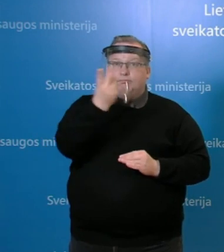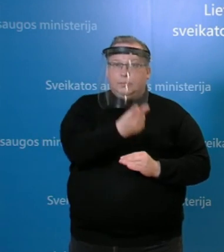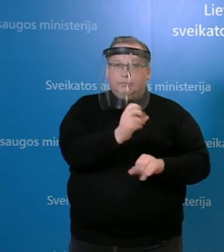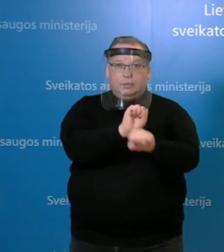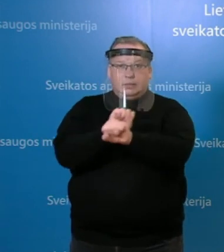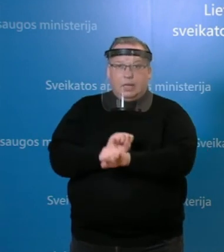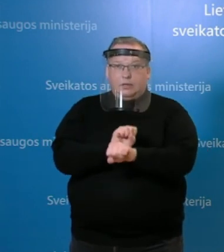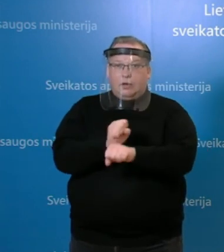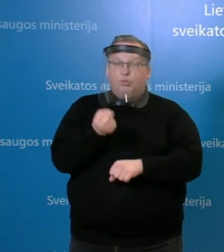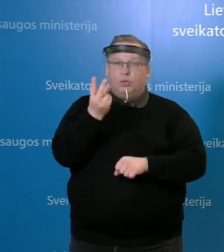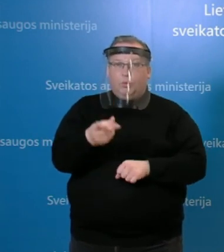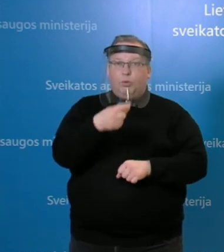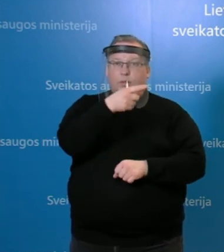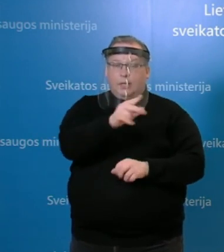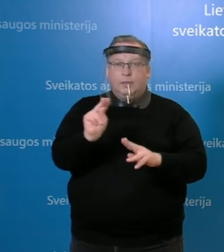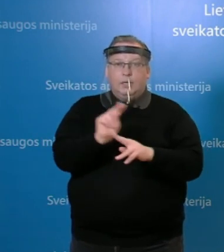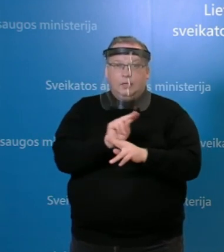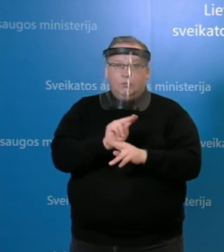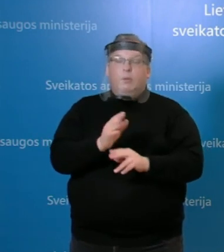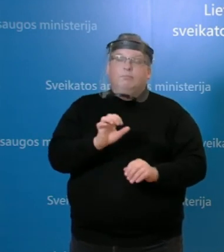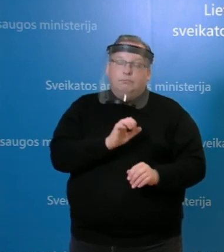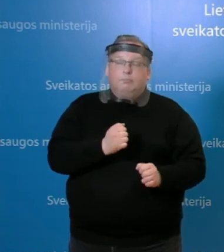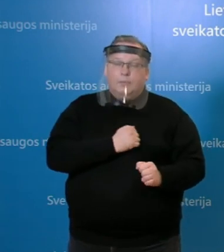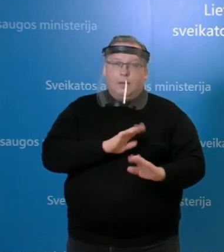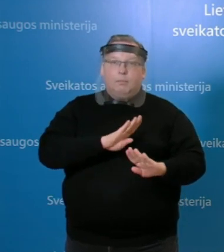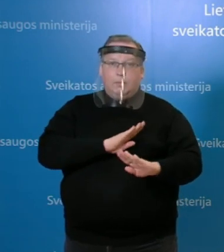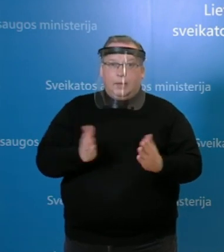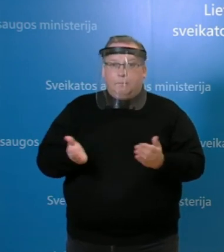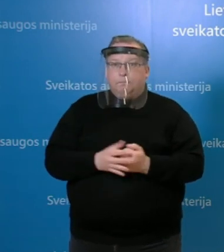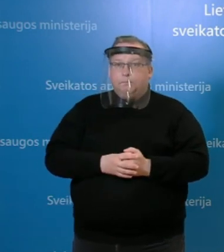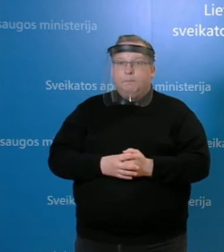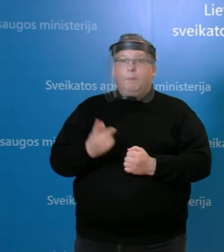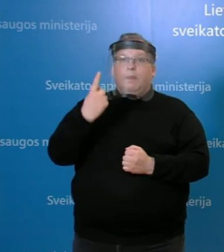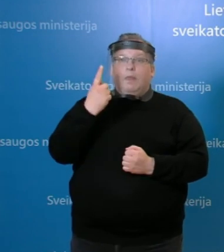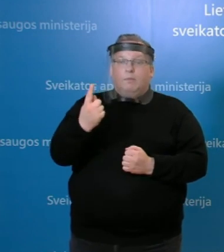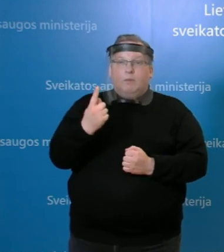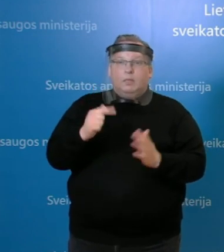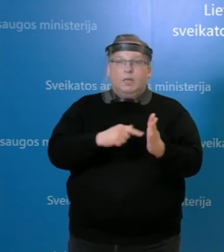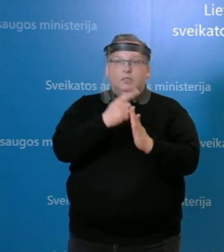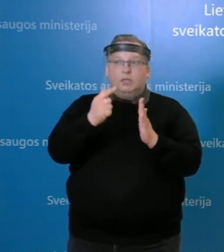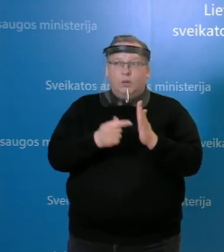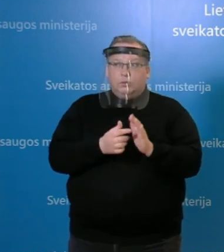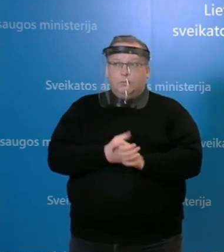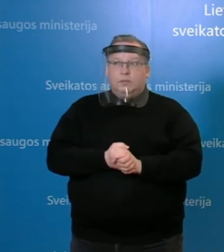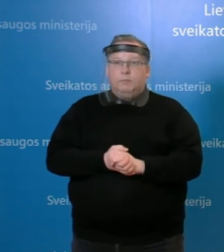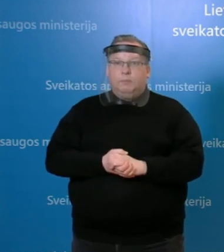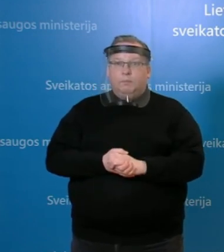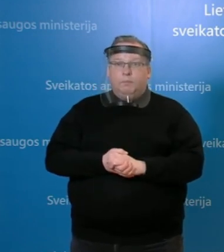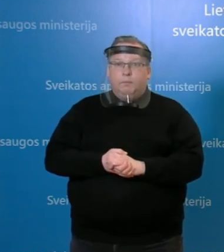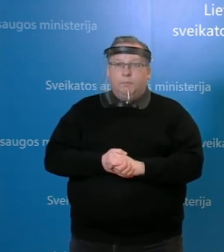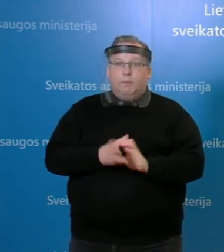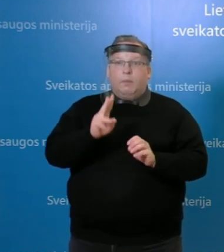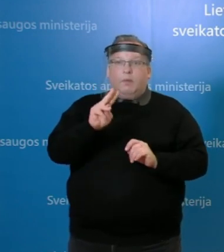Santaros klinikas ir ten ginomas, tai jie bet mirė. Dar vienas giedras klausimas, VIG